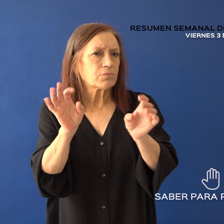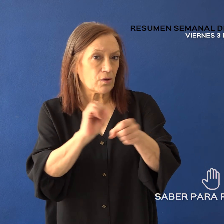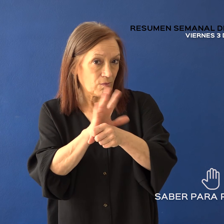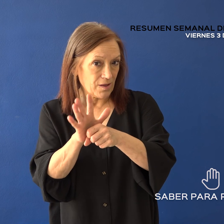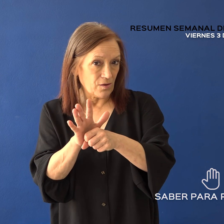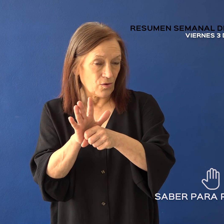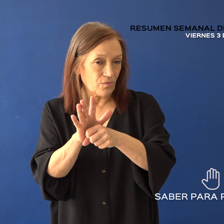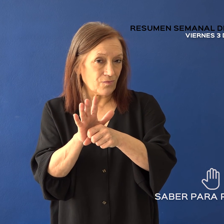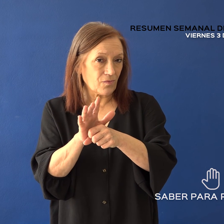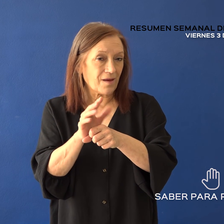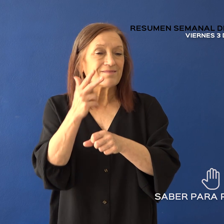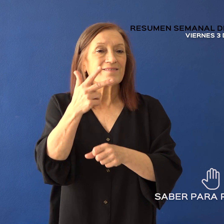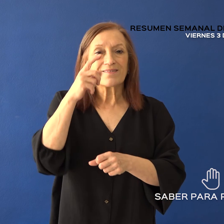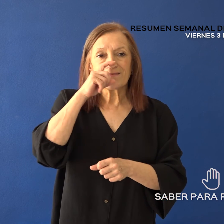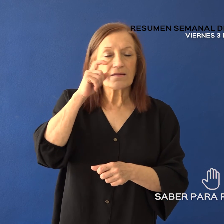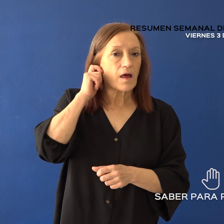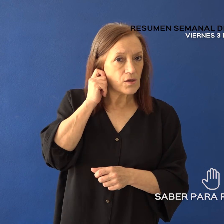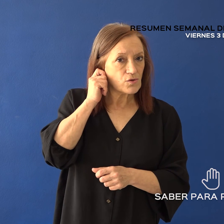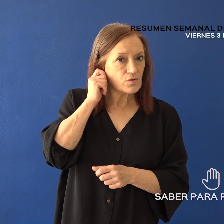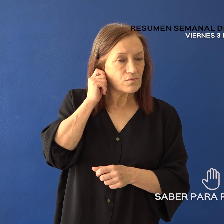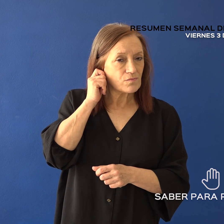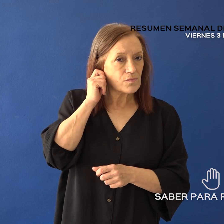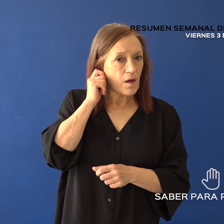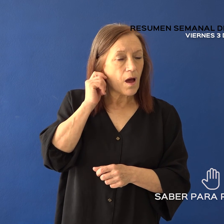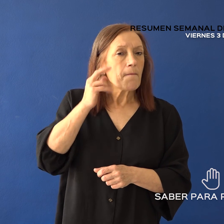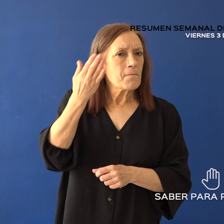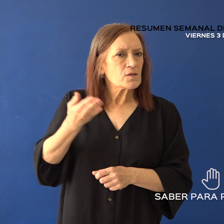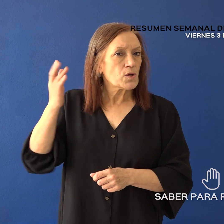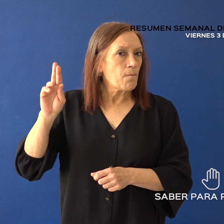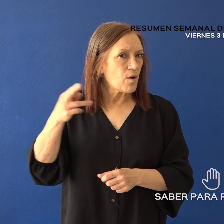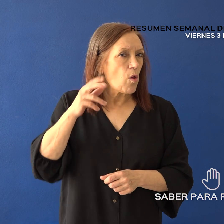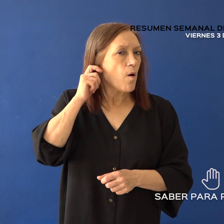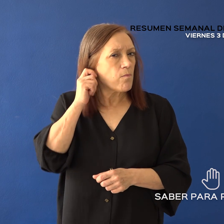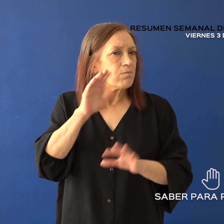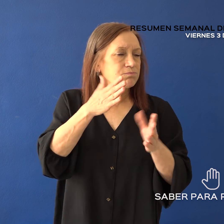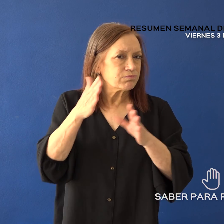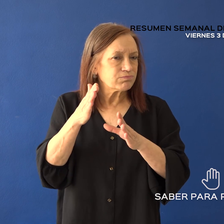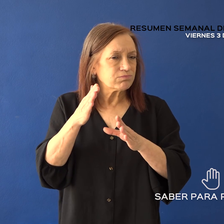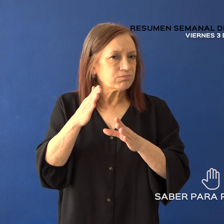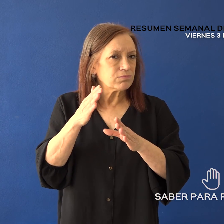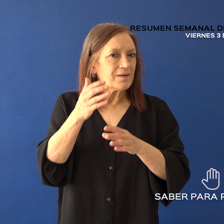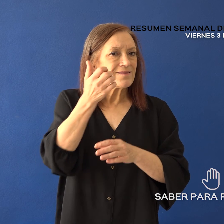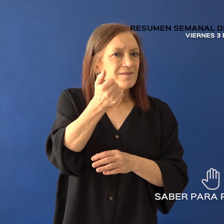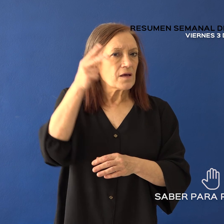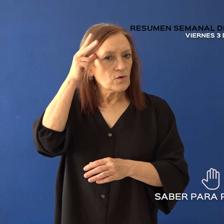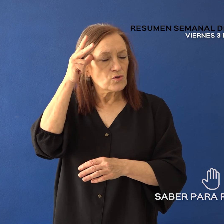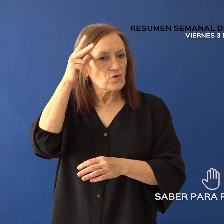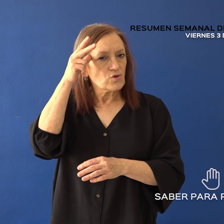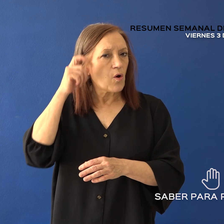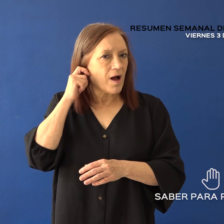es de 37 años. Fallecidos, el promedio de edad es de 68 años